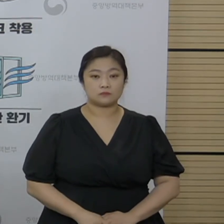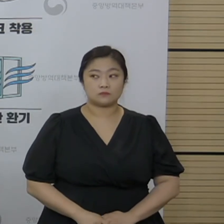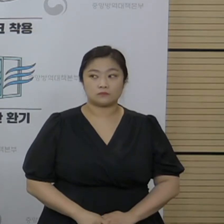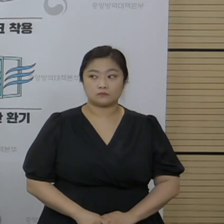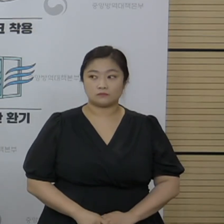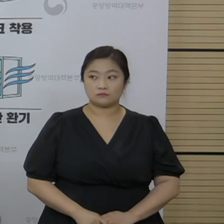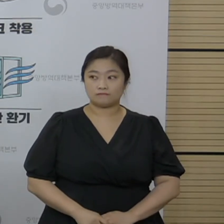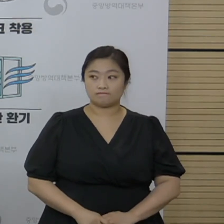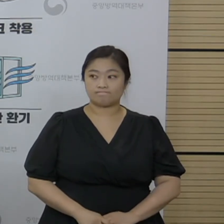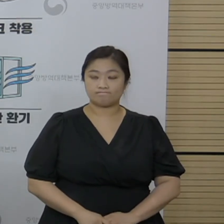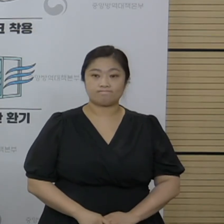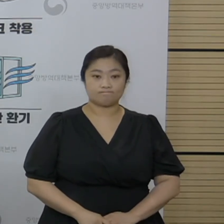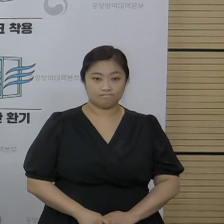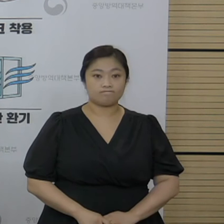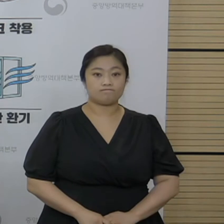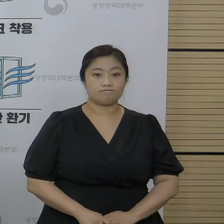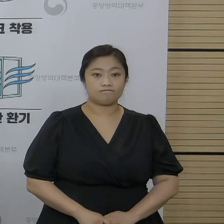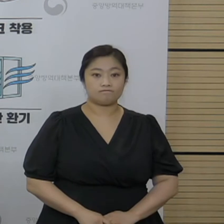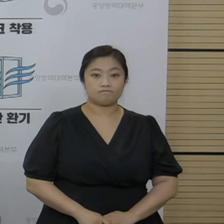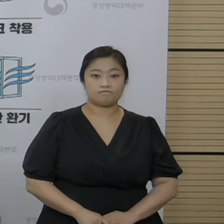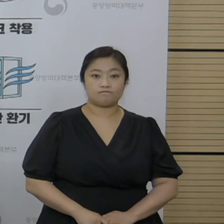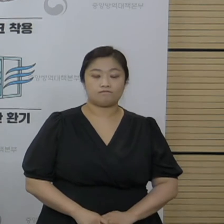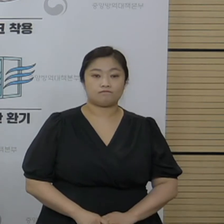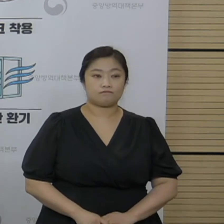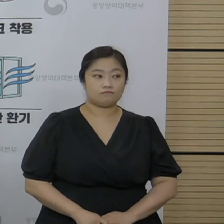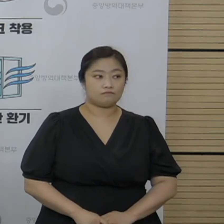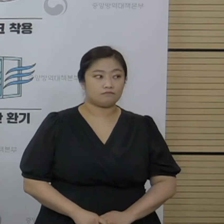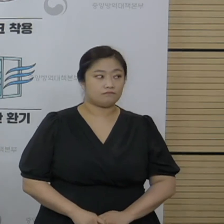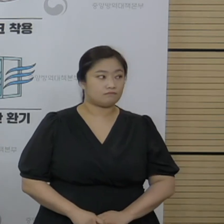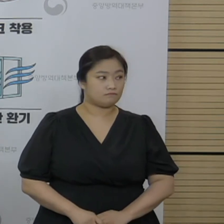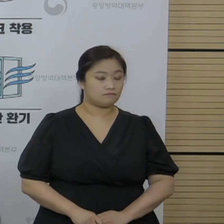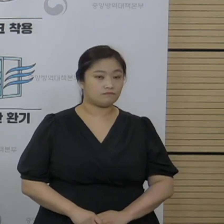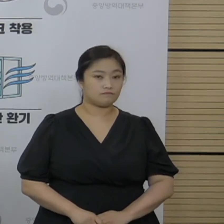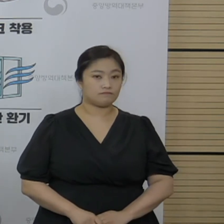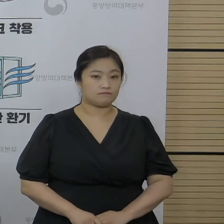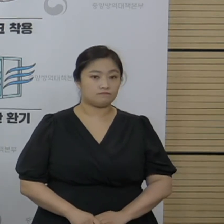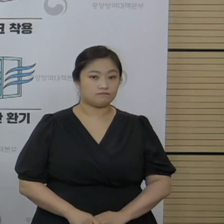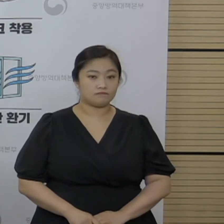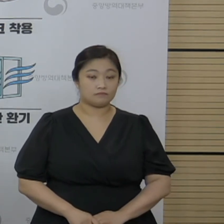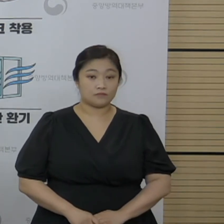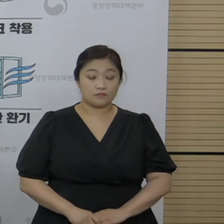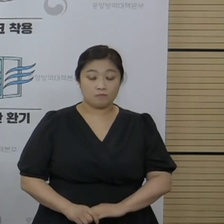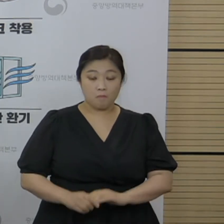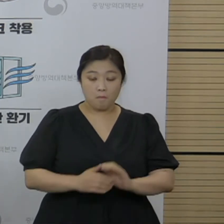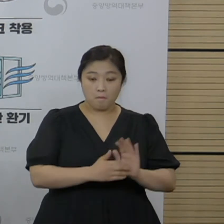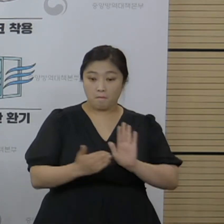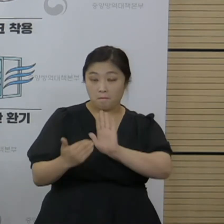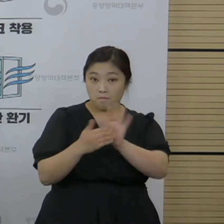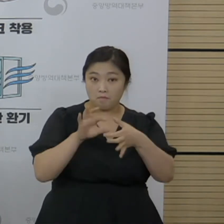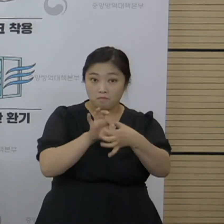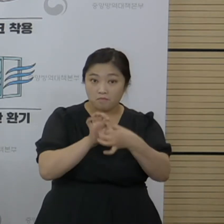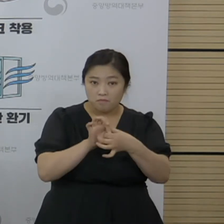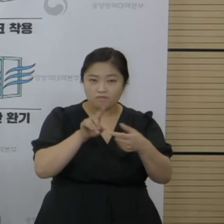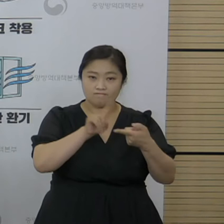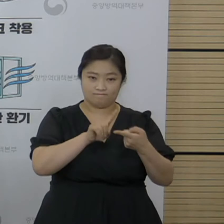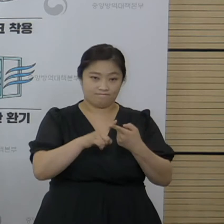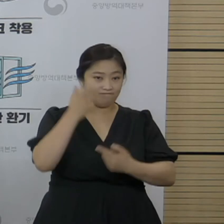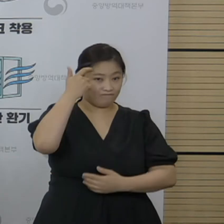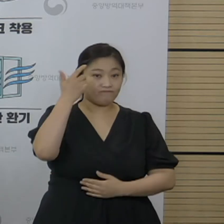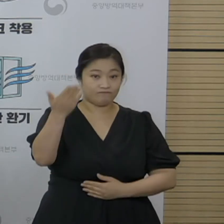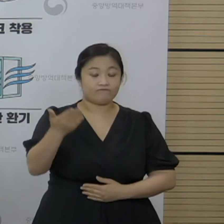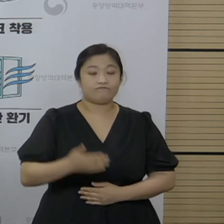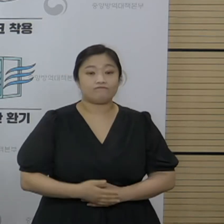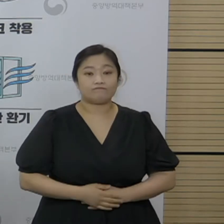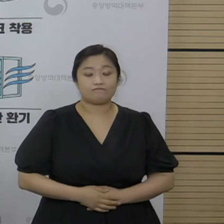네, 이 방역과 관련된 내용을 먼저 질문 드리겠습니다.